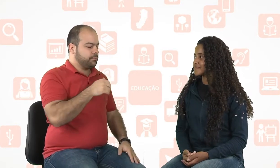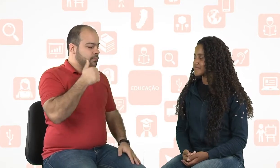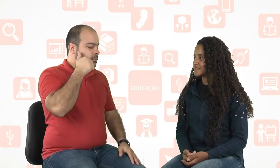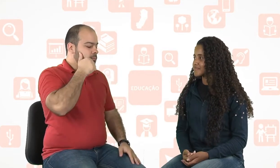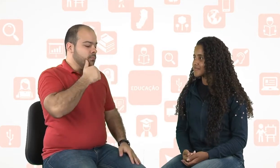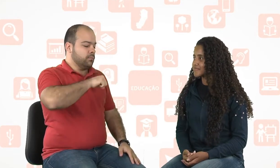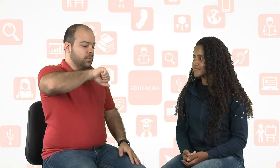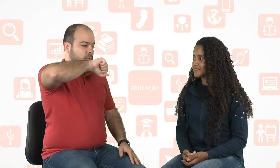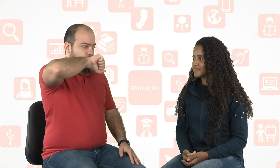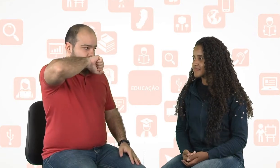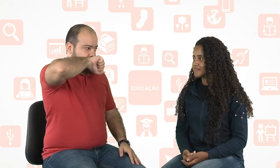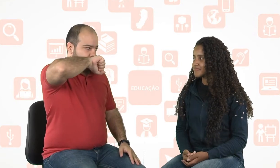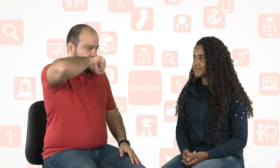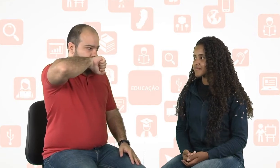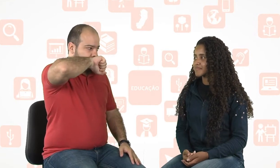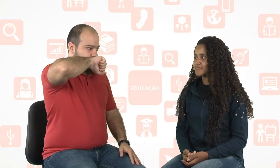Mas, mãe tem um filho.